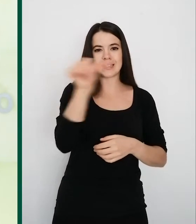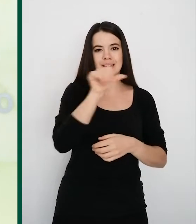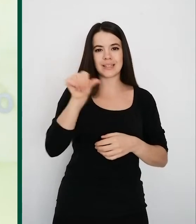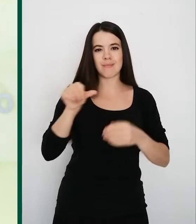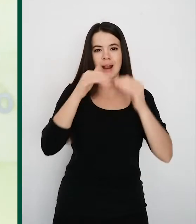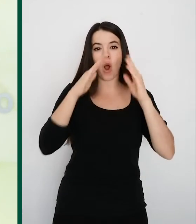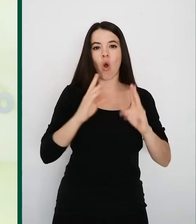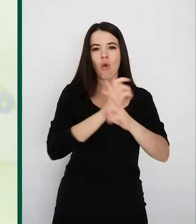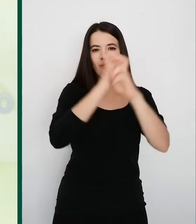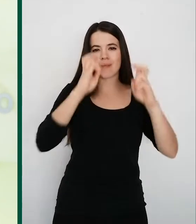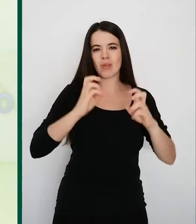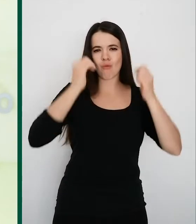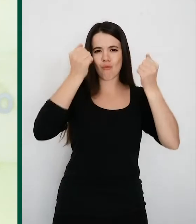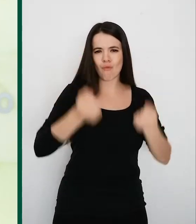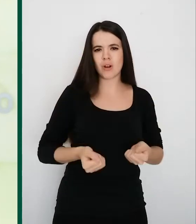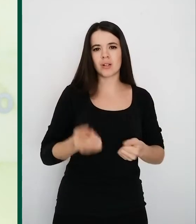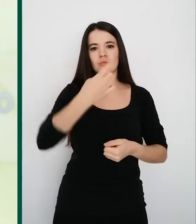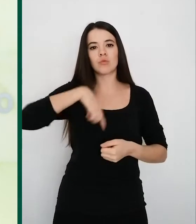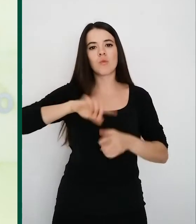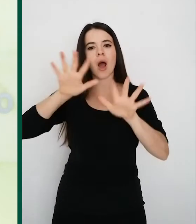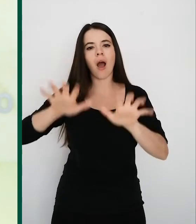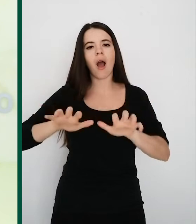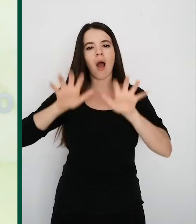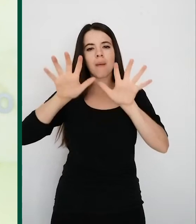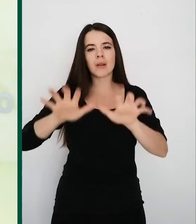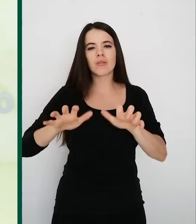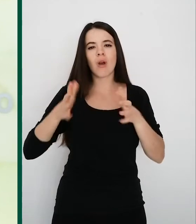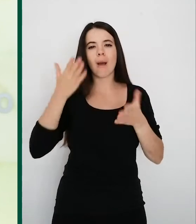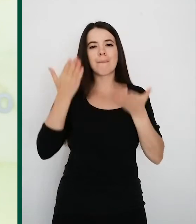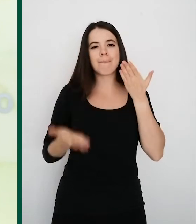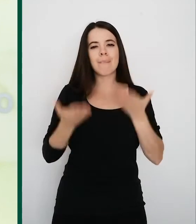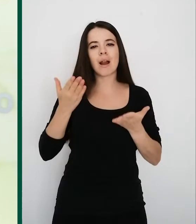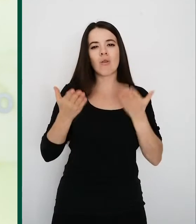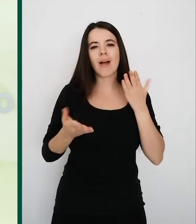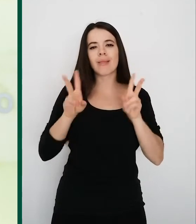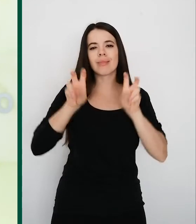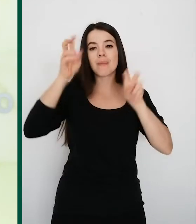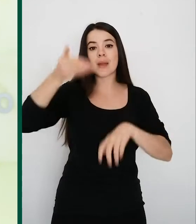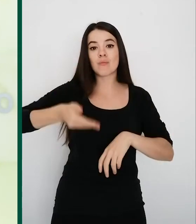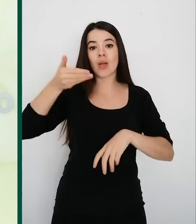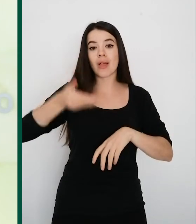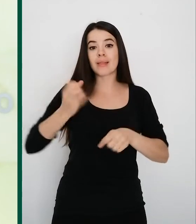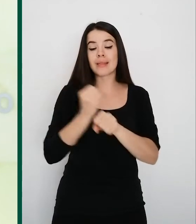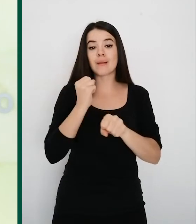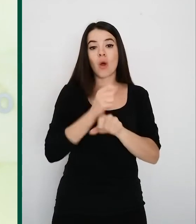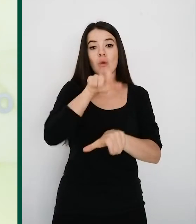confinamiento severo. Hemos aprendido a valorar la importancia del trabajo de nuestros